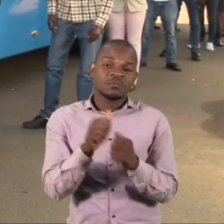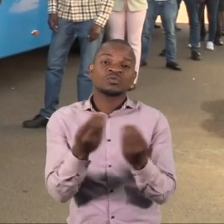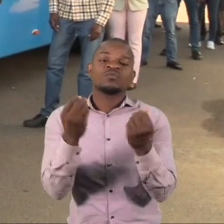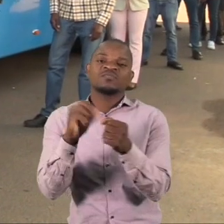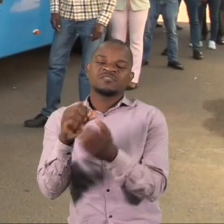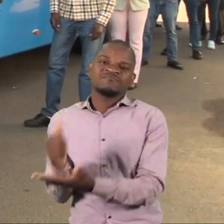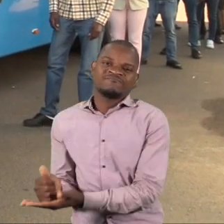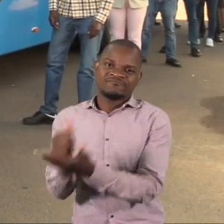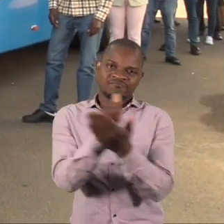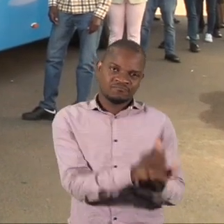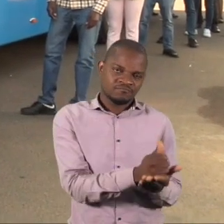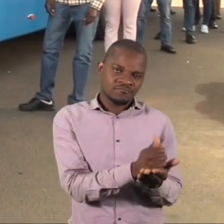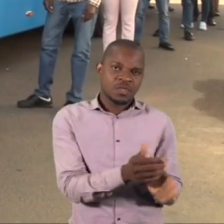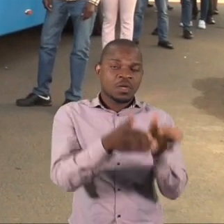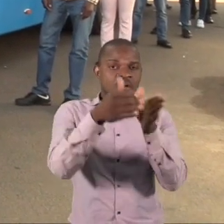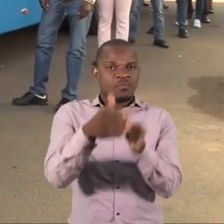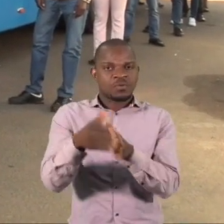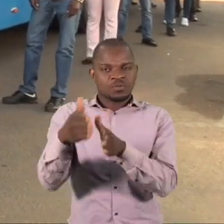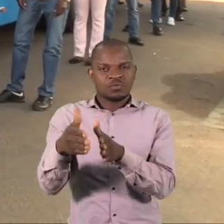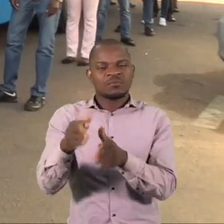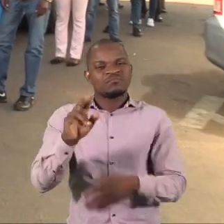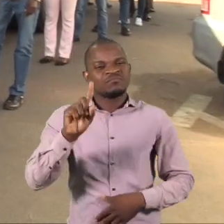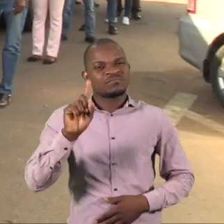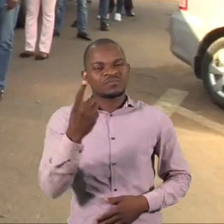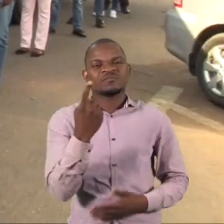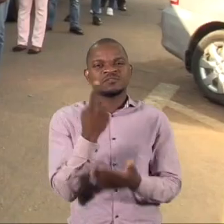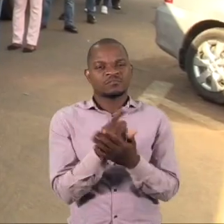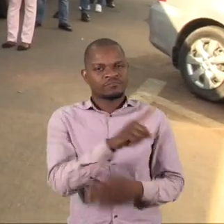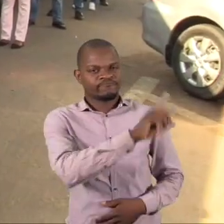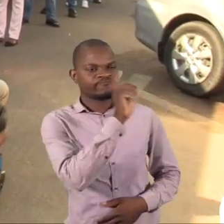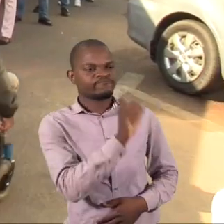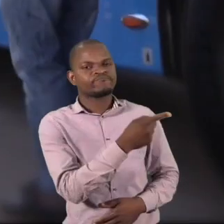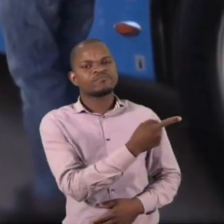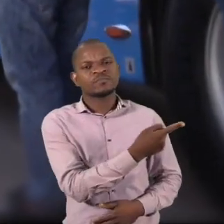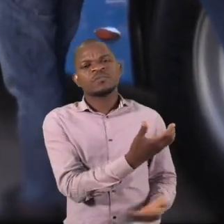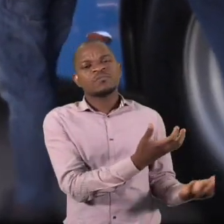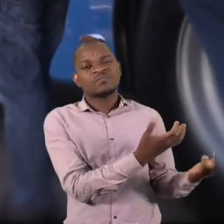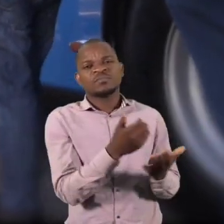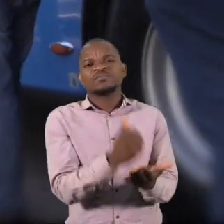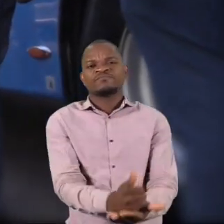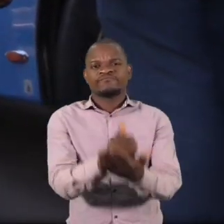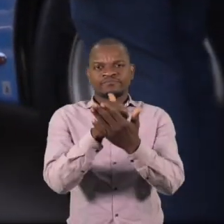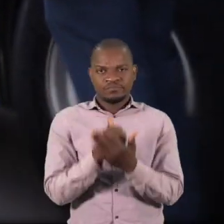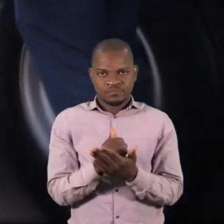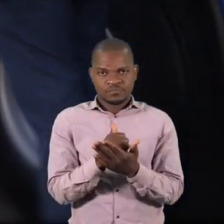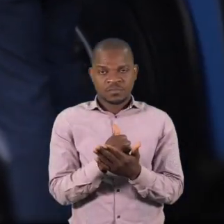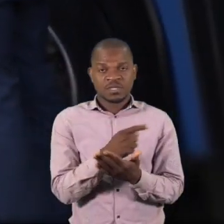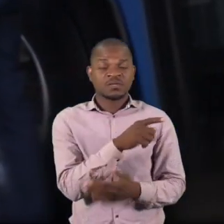deficiência, o cobrador ou outra pessoa de apoio devem primeiro perguntar se o mesmo precisa de apoio. Só depois,